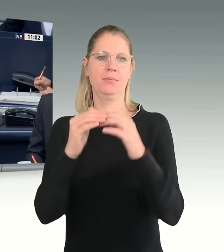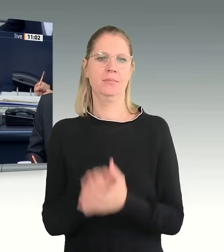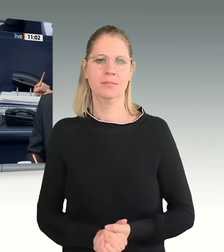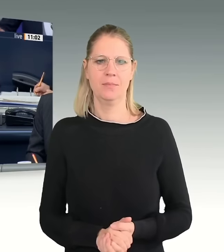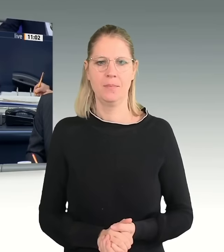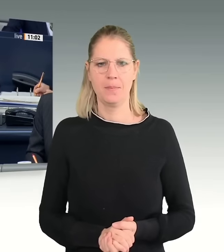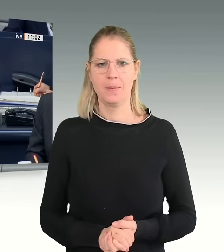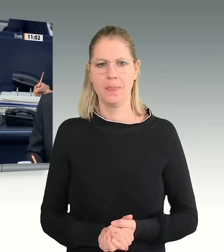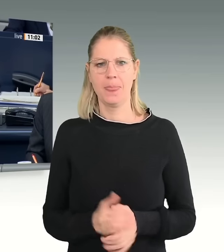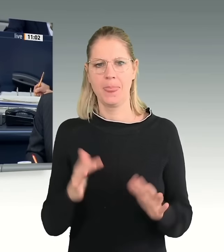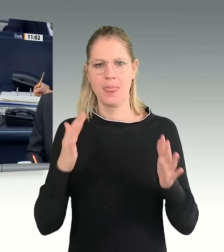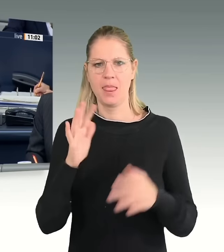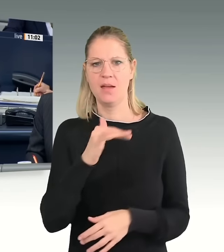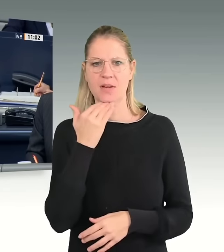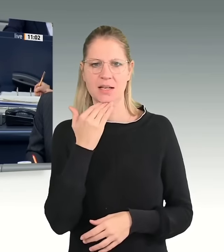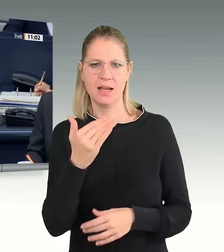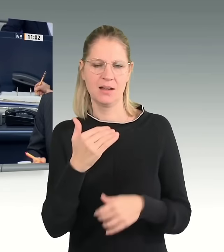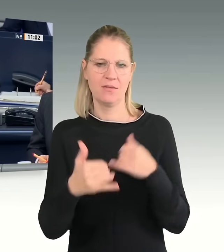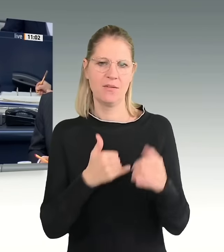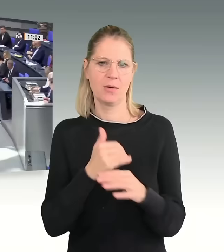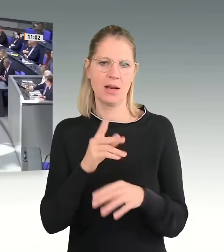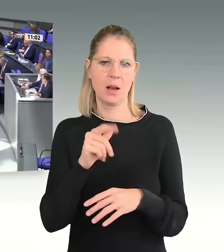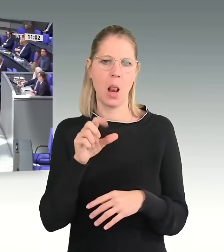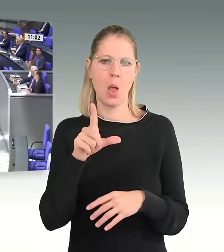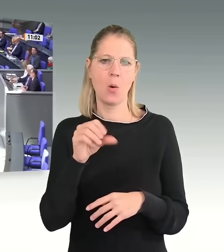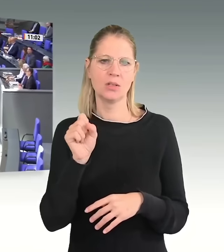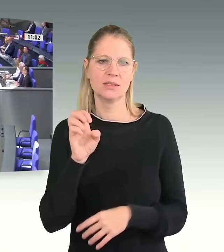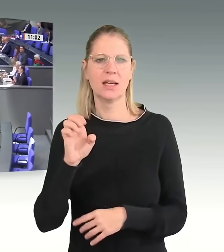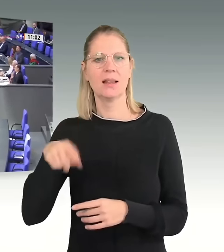Nächste Rednerin ist die Kollegin Gerrit Hui, AfD-Fraktion.